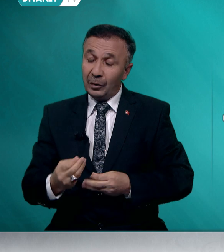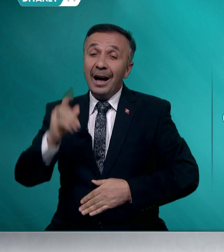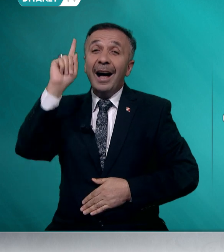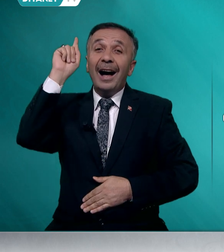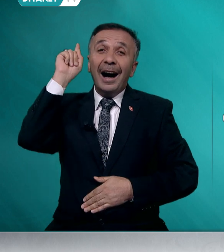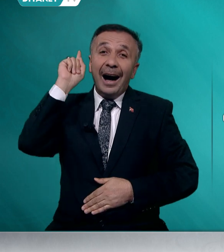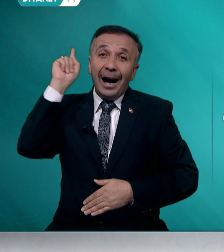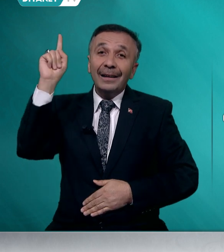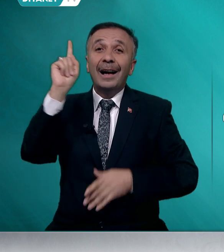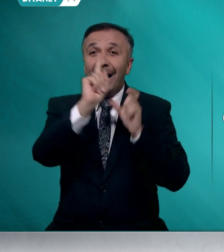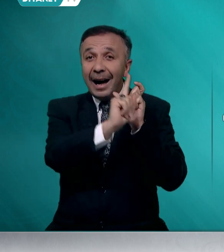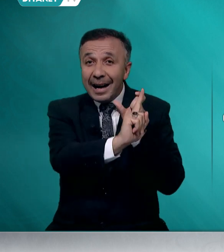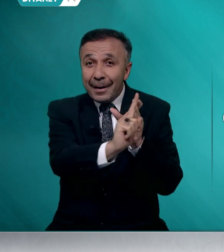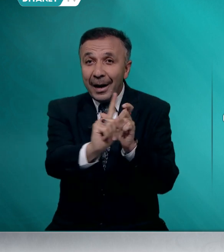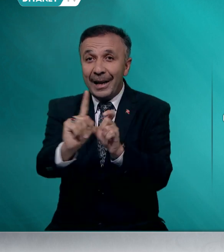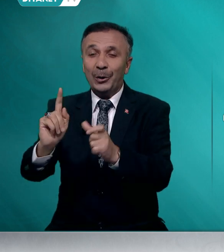Allah'a emanet olun.